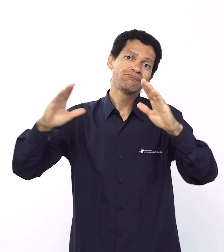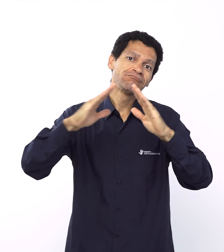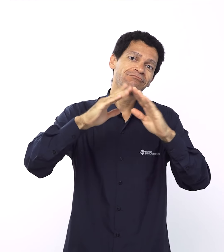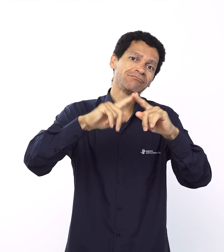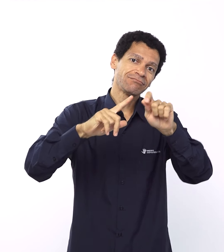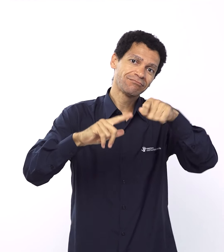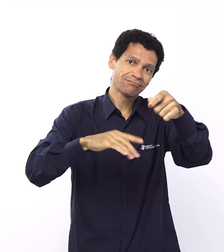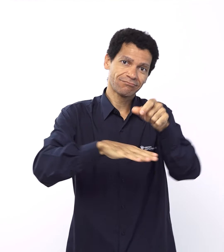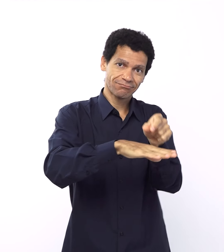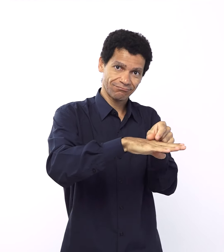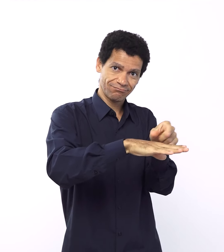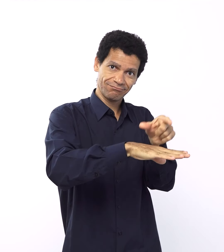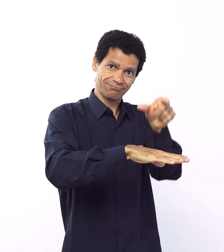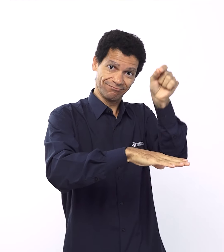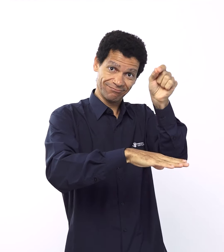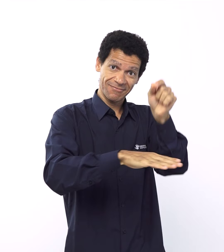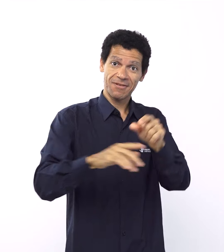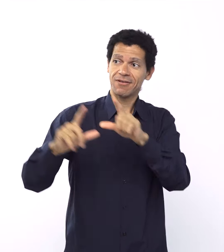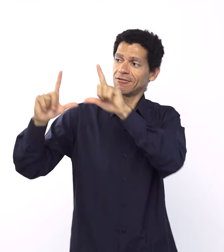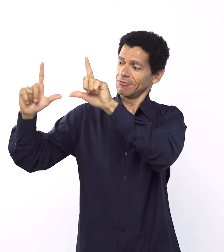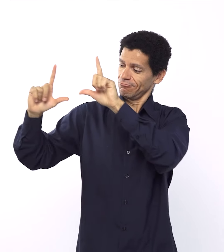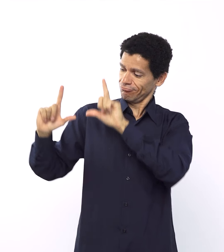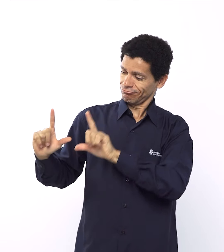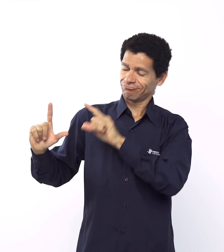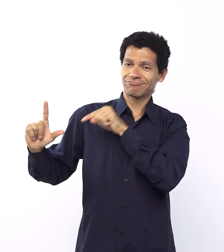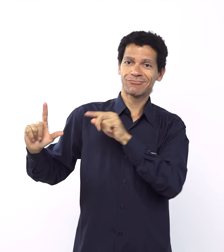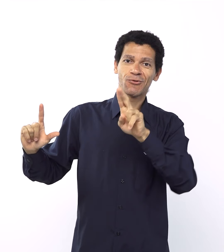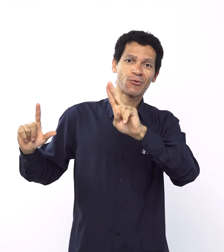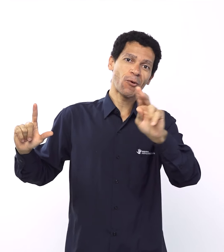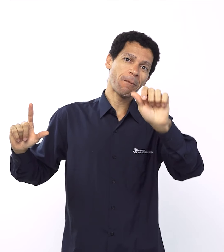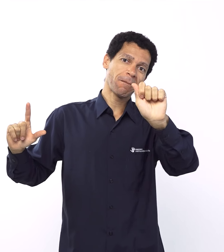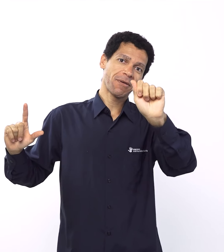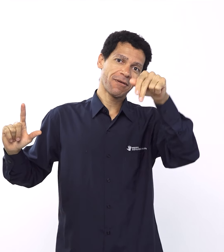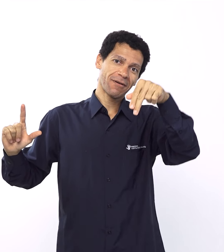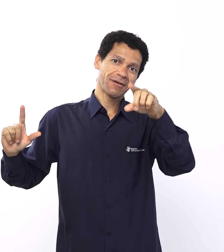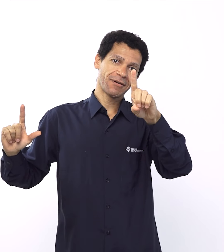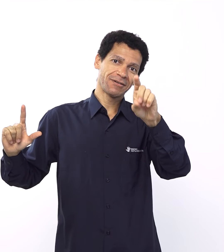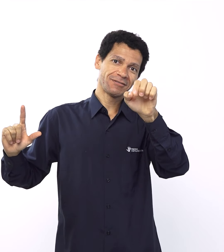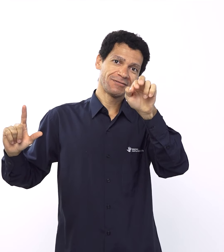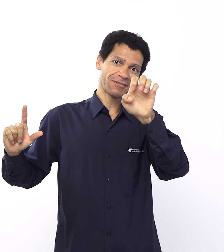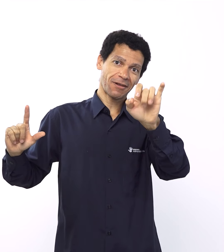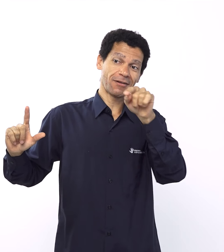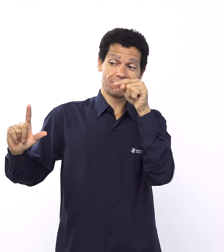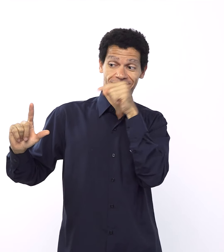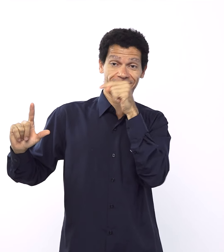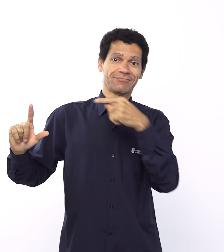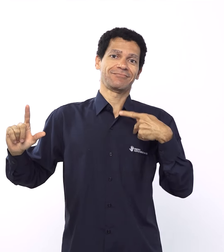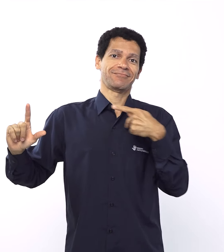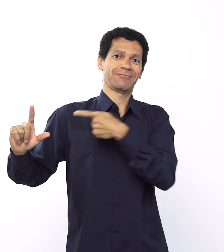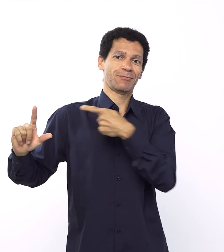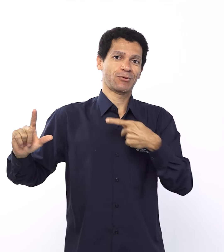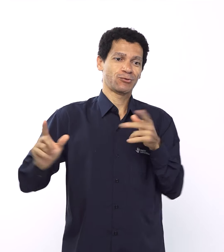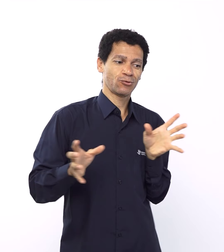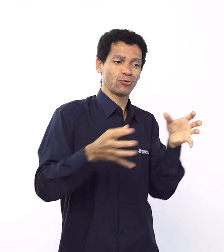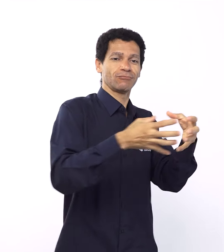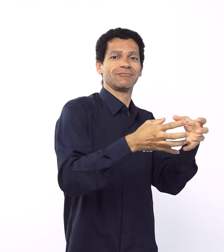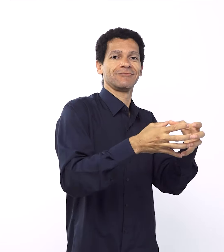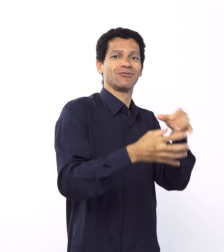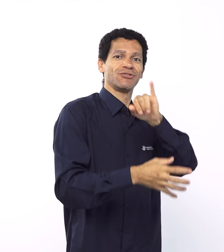Jaguaré, aqui na Paulistana também. Olha que time legal. Bom, a gente sempre começa o programa com uma oração, mas antes de orar,